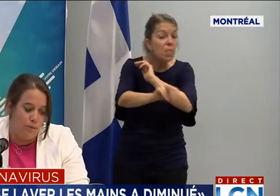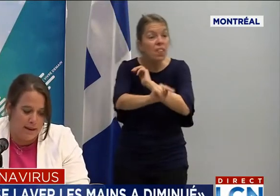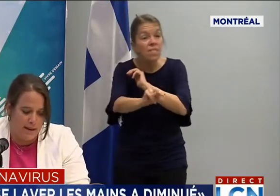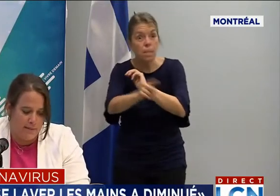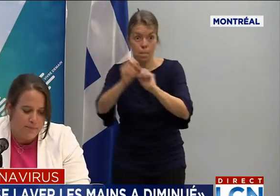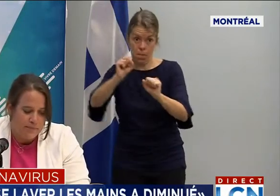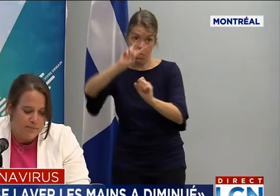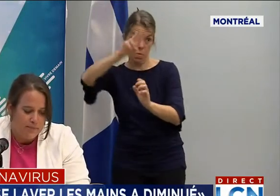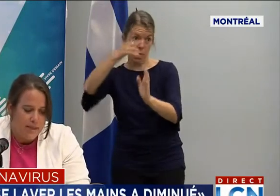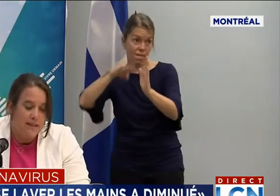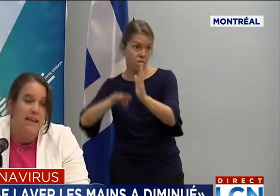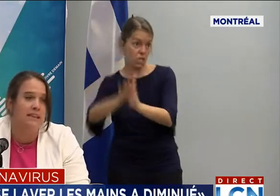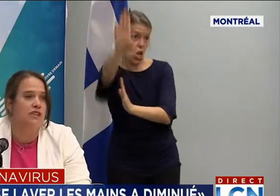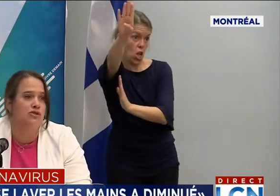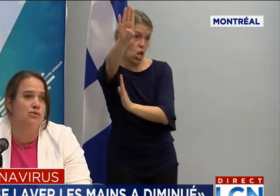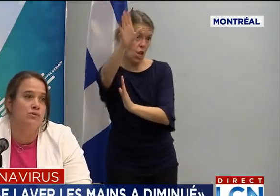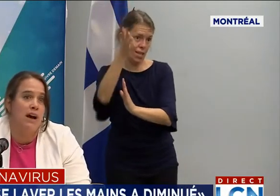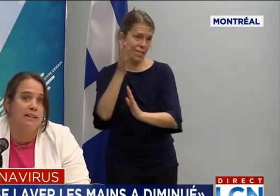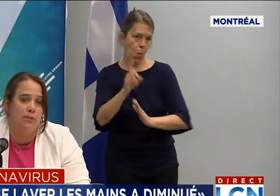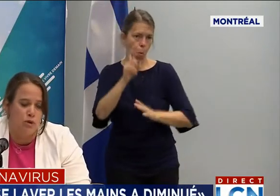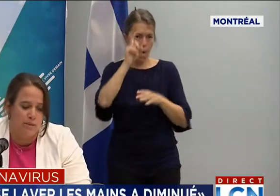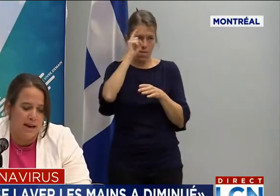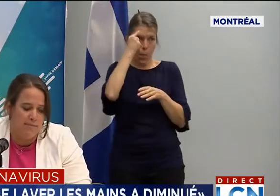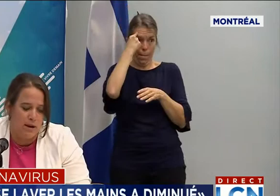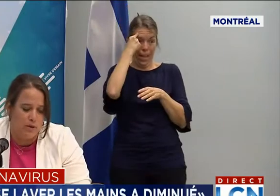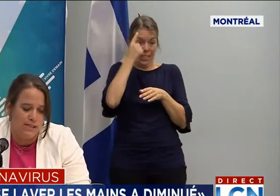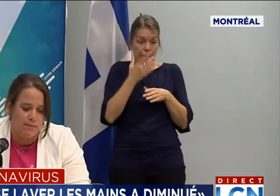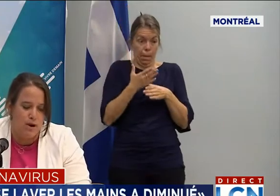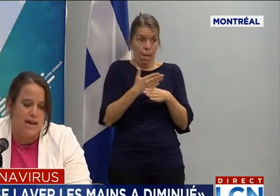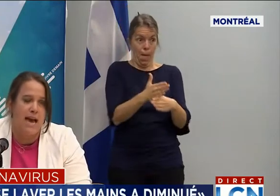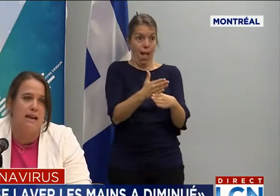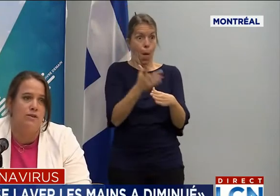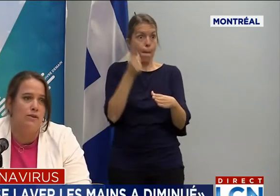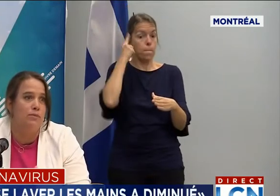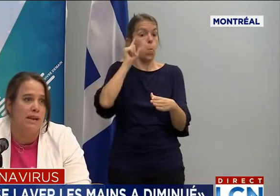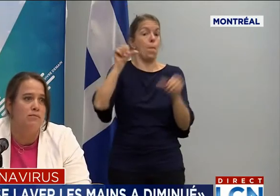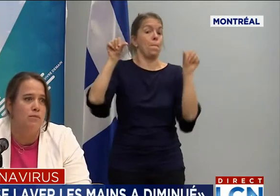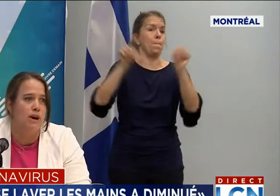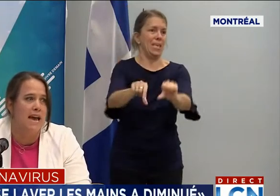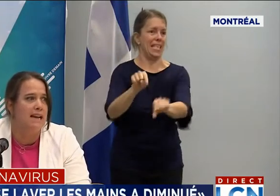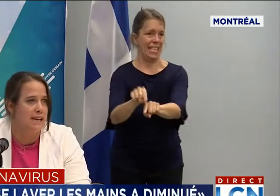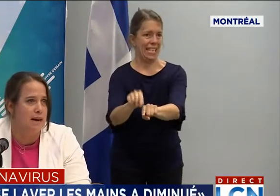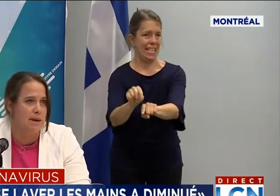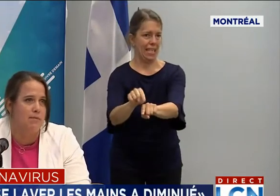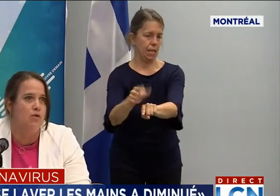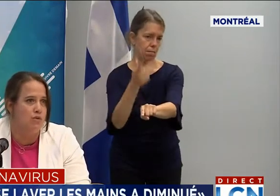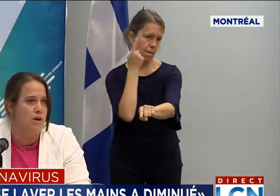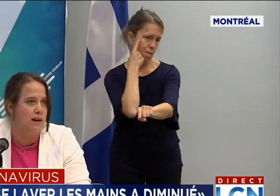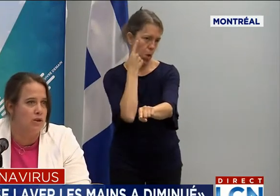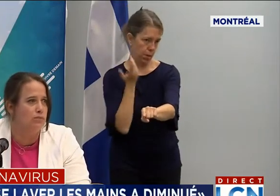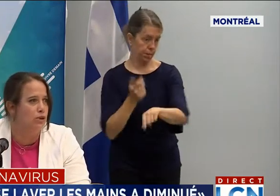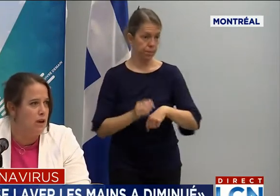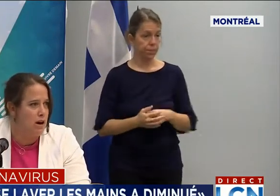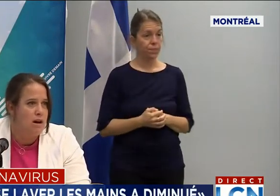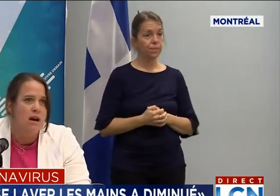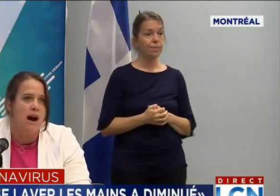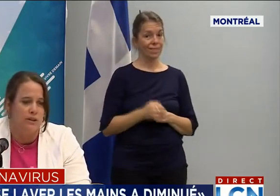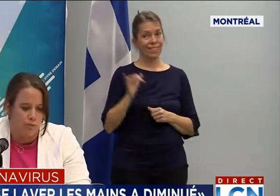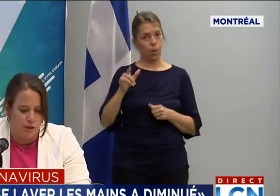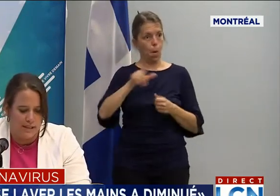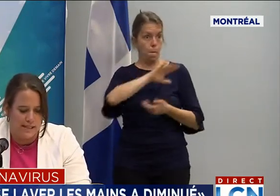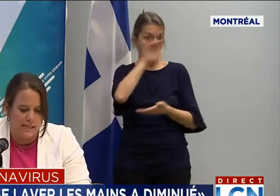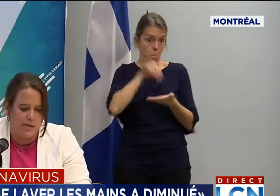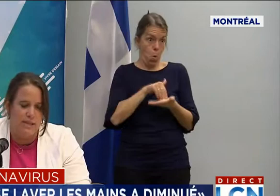au pire. D'entrée juste, en termes de bilan, bien, on le sait, Montréal, le bilan pour Montréal est quand même lourd en nombre de cas,